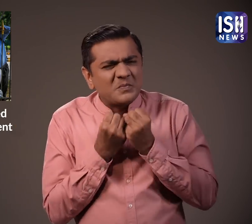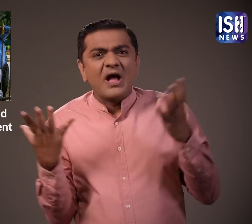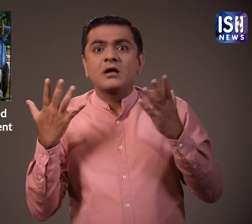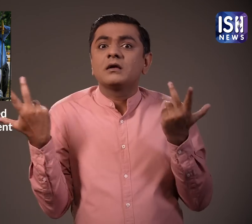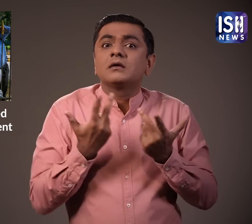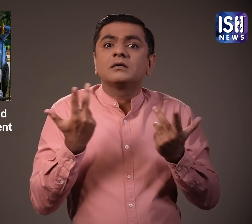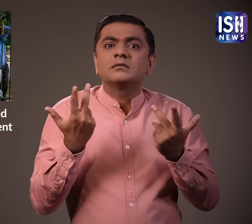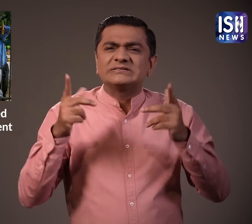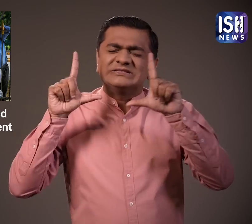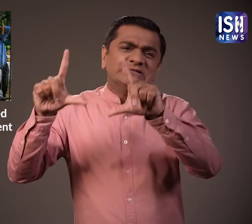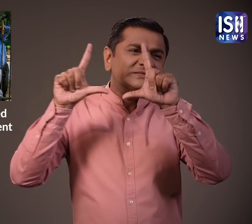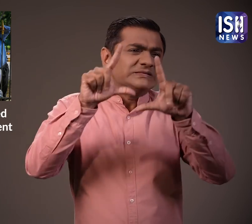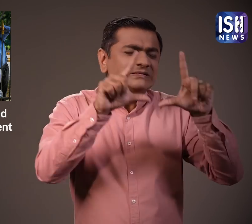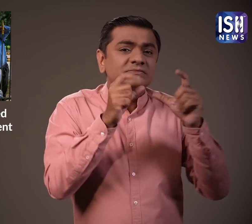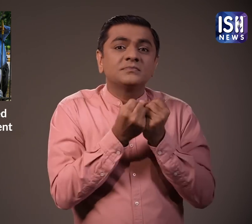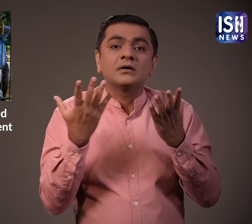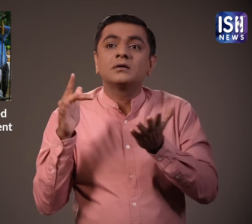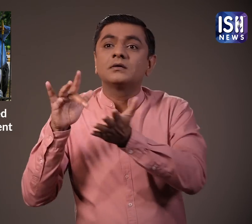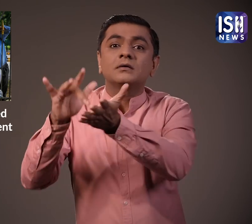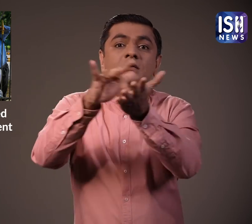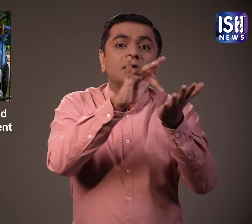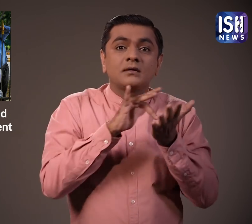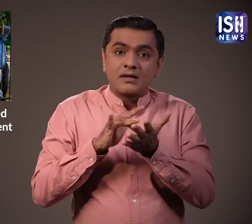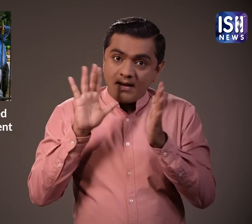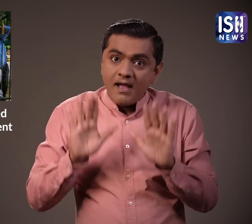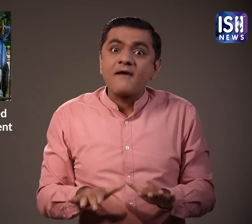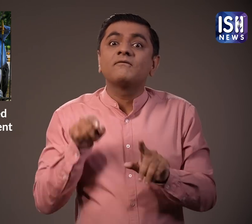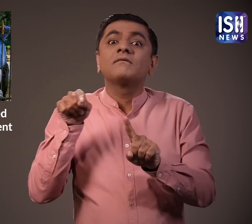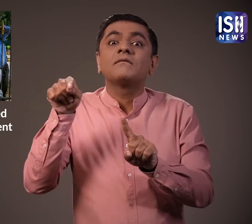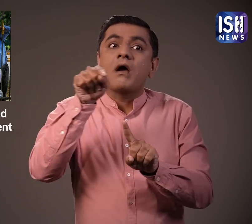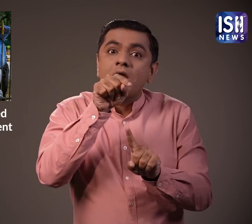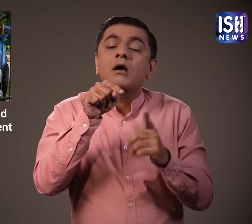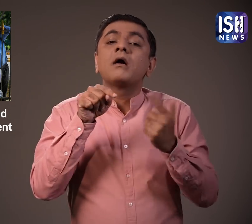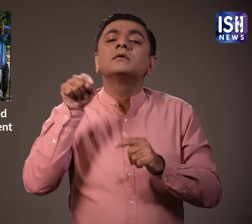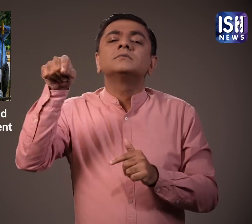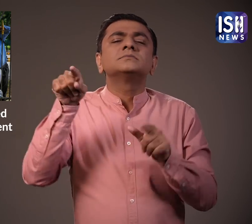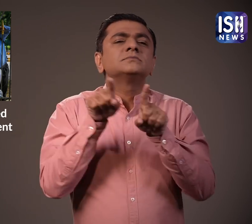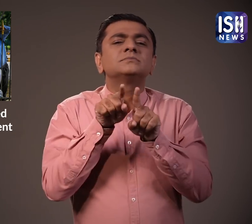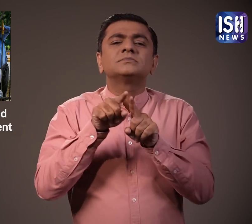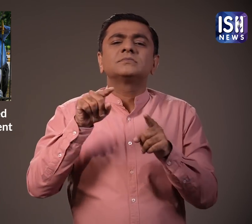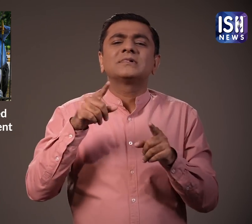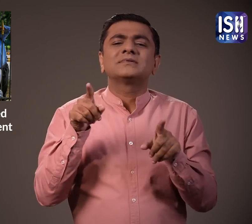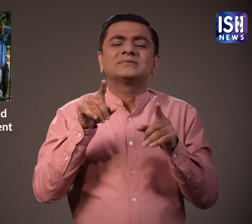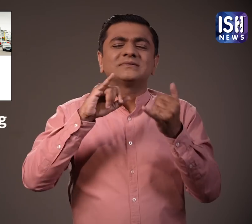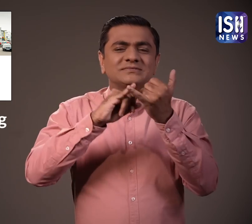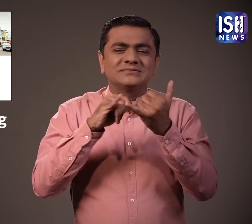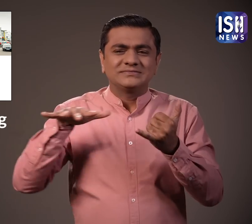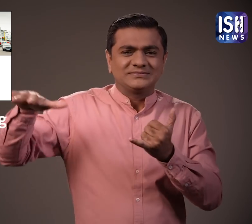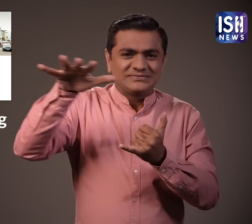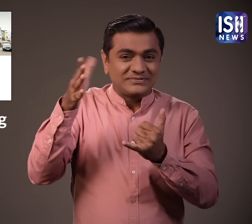लंगूर के कट आउट दिल्ली के सरदार पटेल मार्क कनाट प्लेस और सेंट्रल रिज पर लगाये